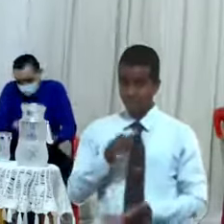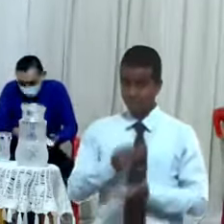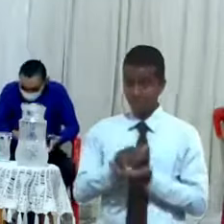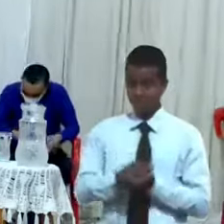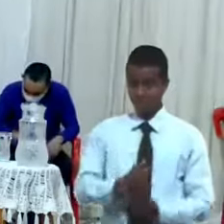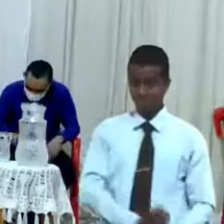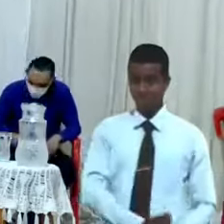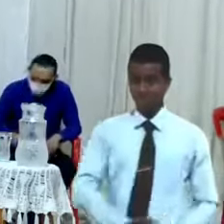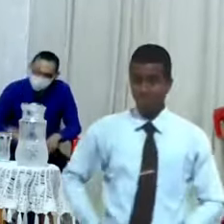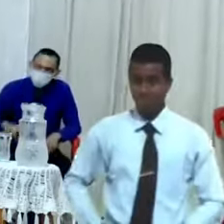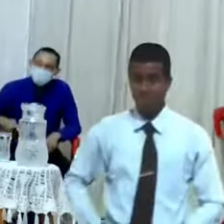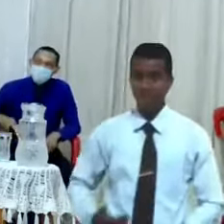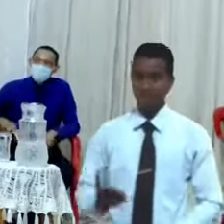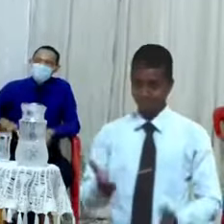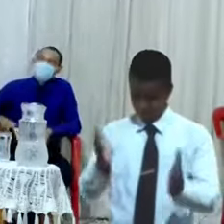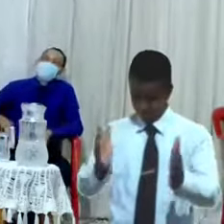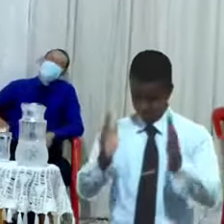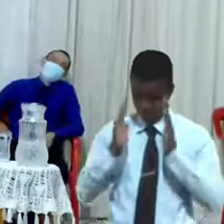vamos a hablar